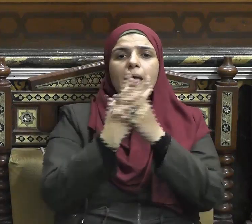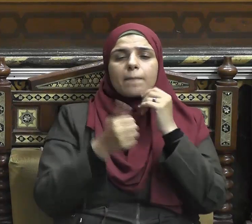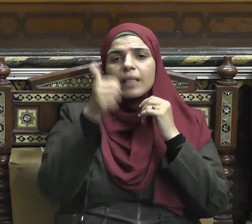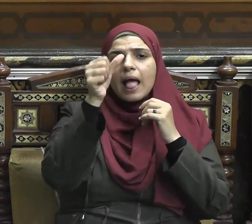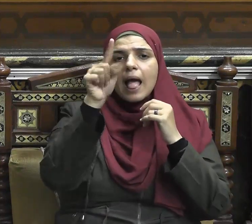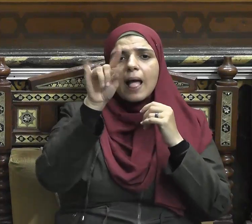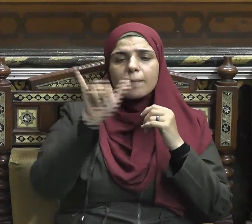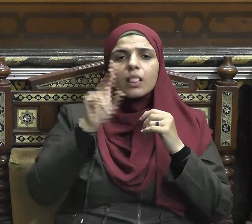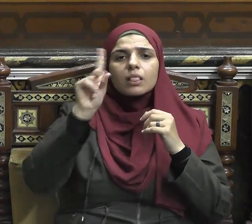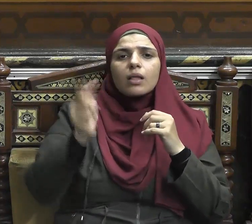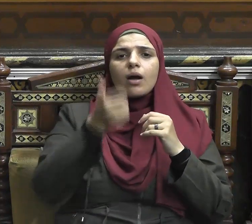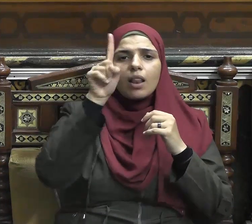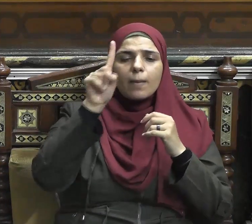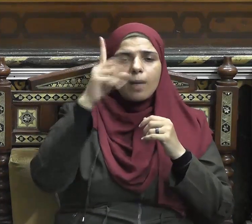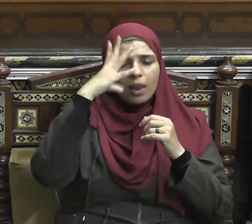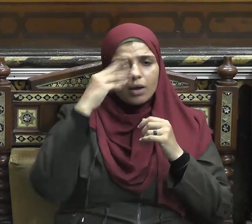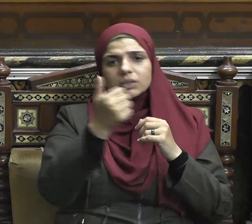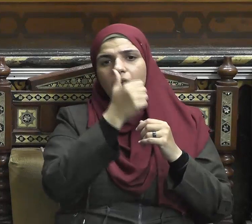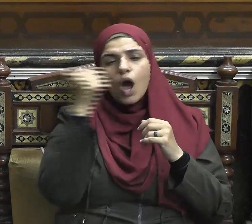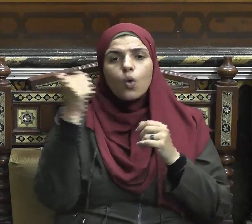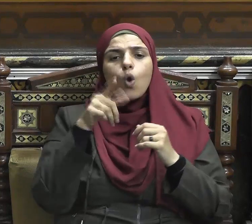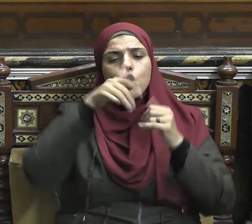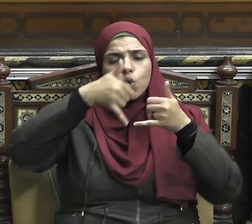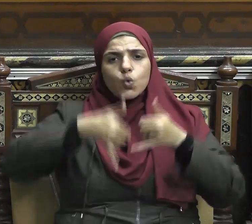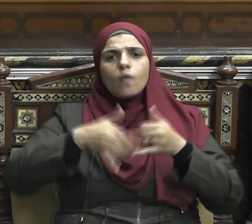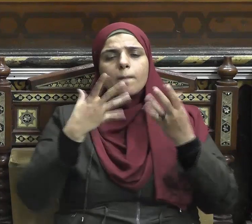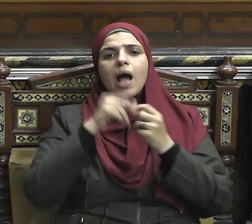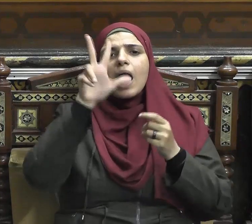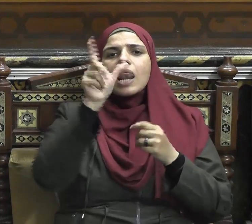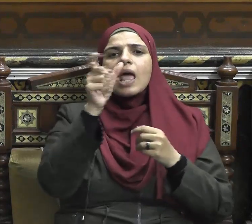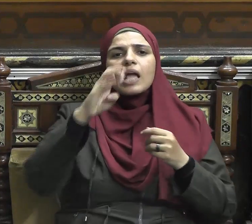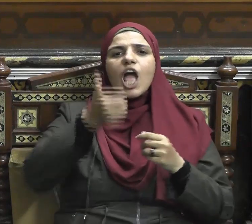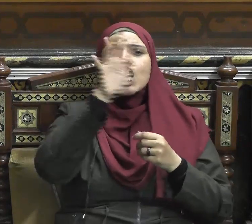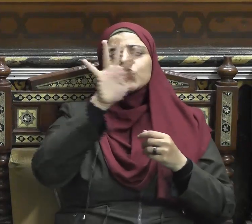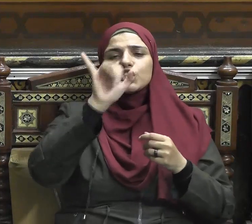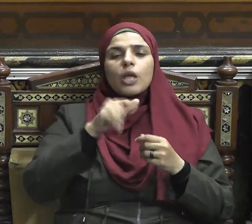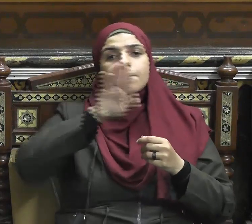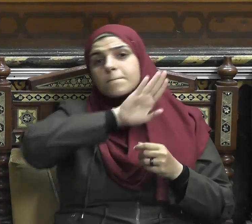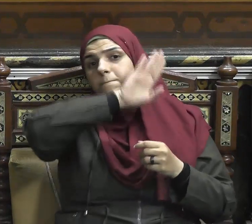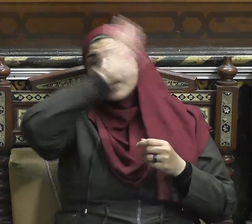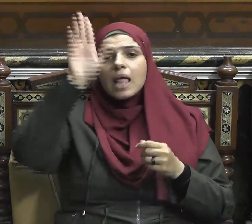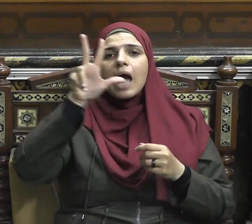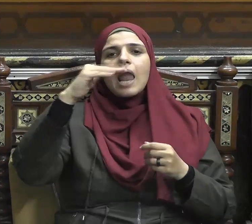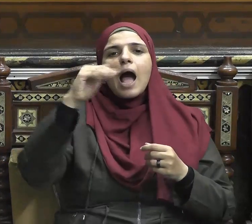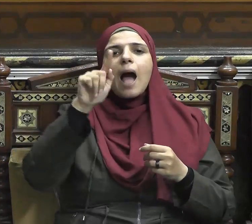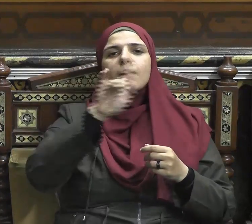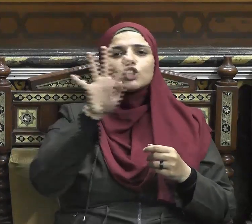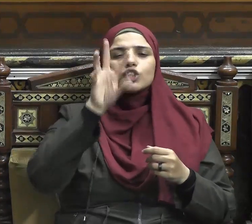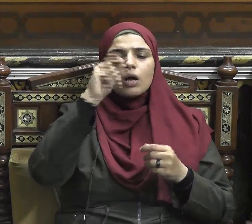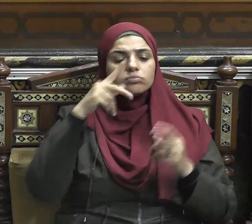وقيمه النبيلة في قلوب أصحابه حتى أصبحت منهج حياة